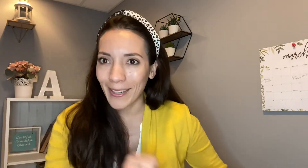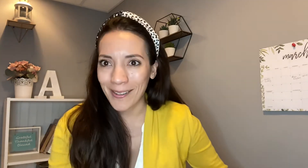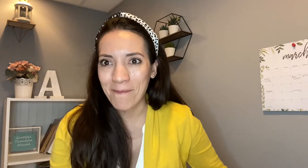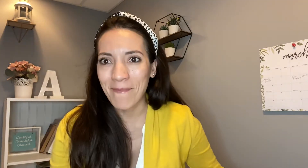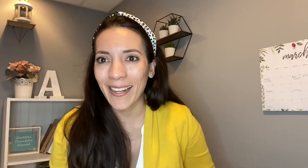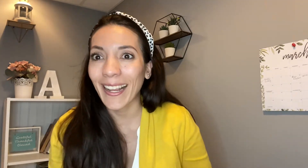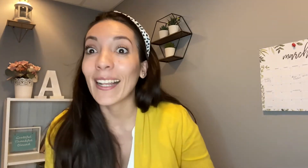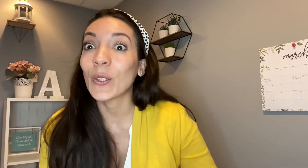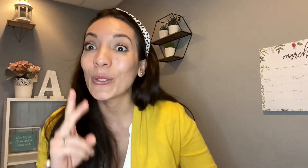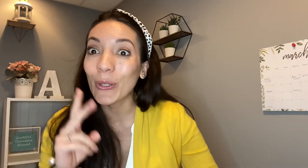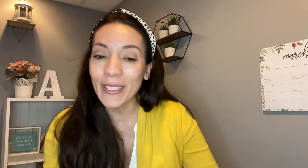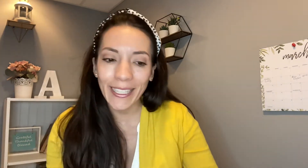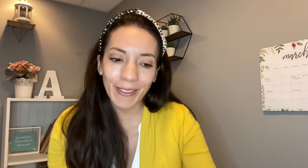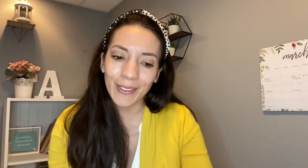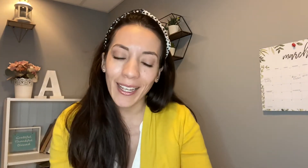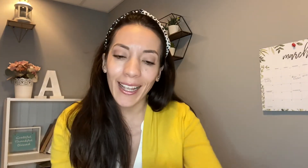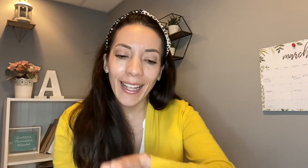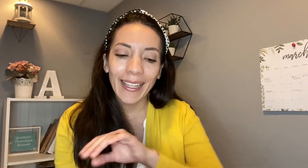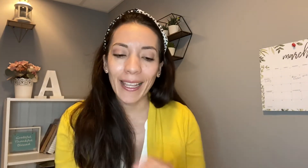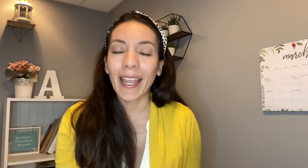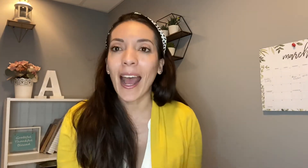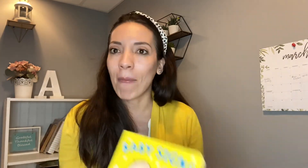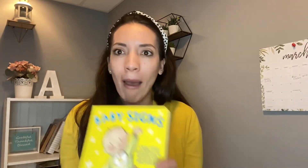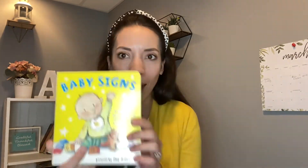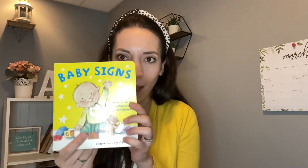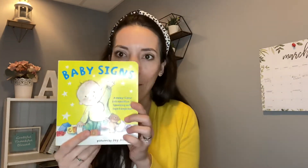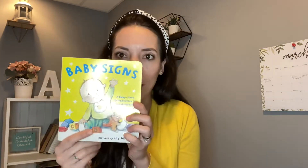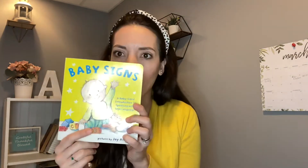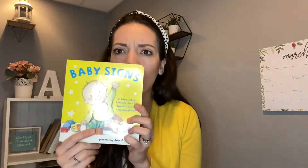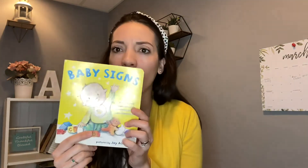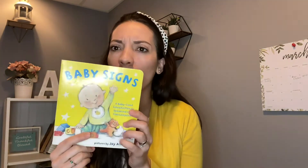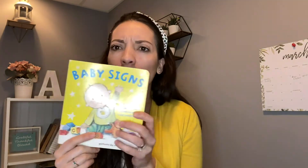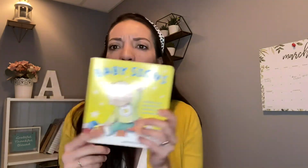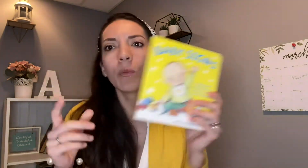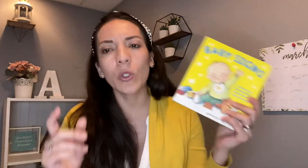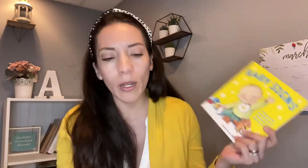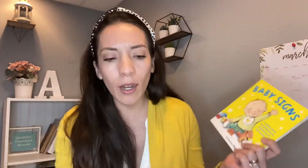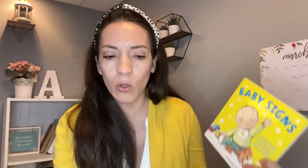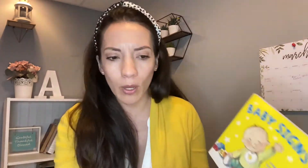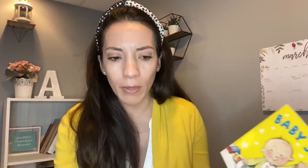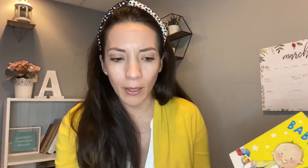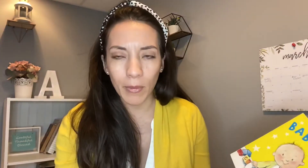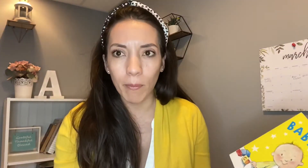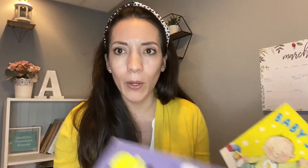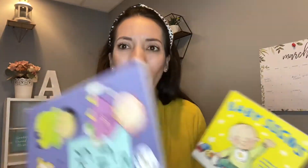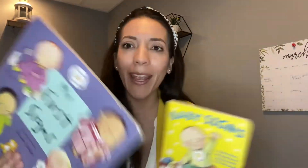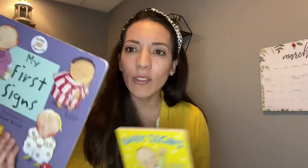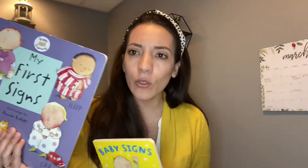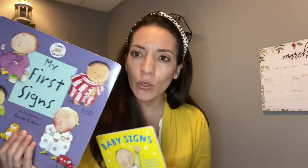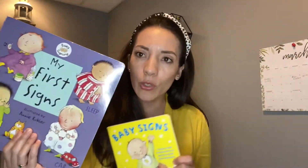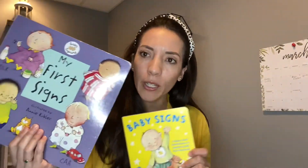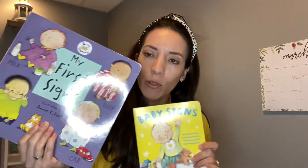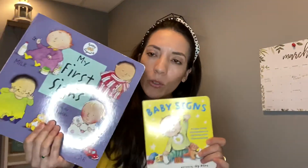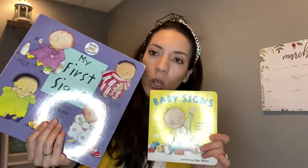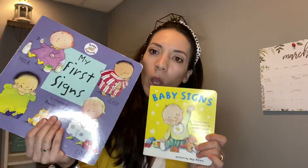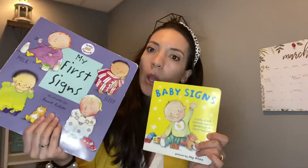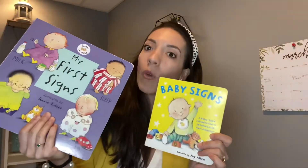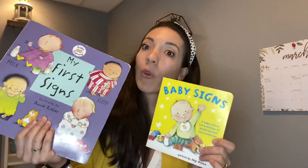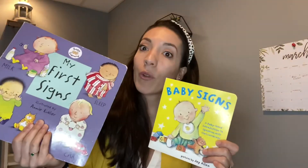me regaló dos libros que ama amé también los que me dio mi suegra los amé también pero estos dos libros fueron